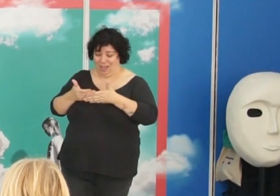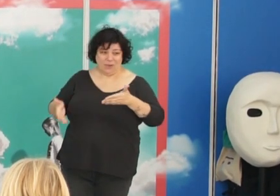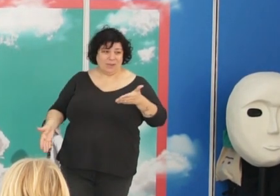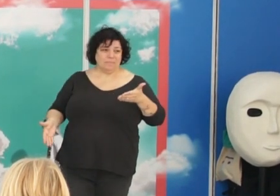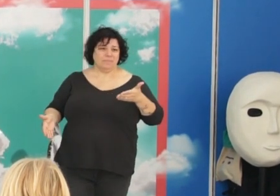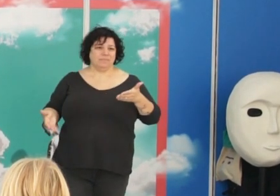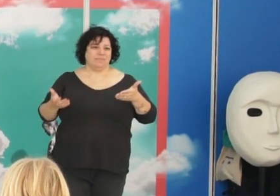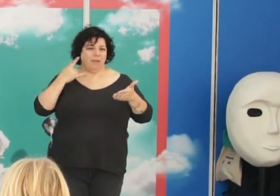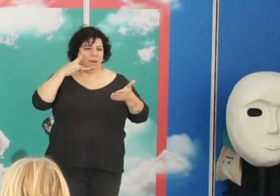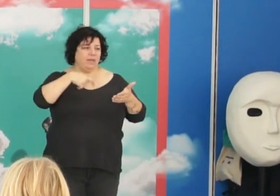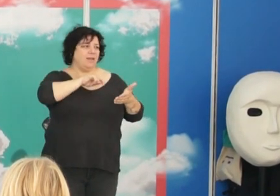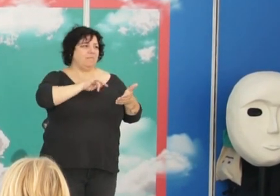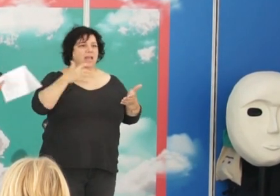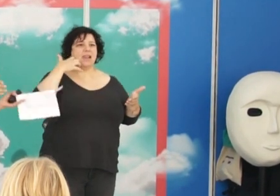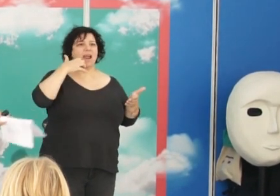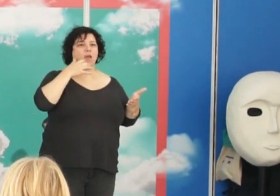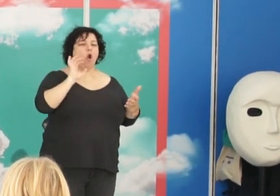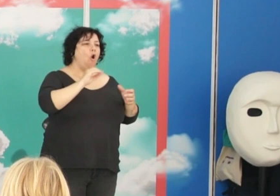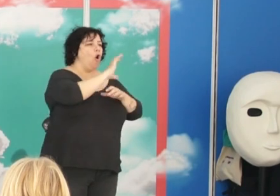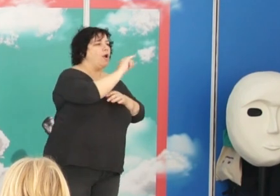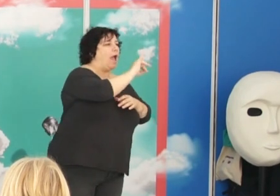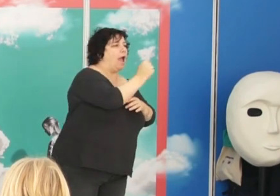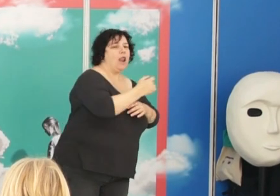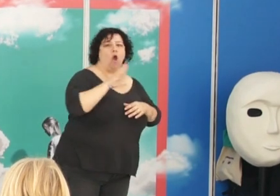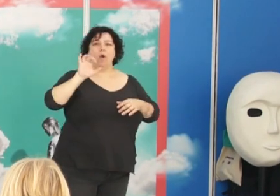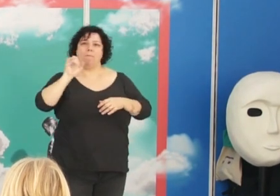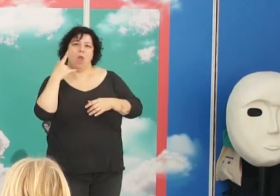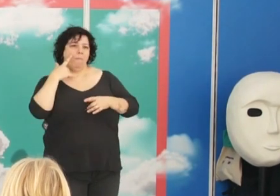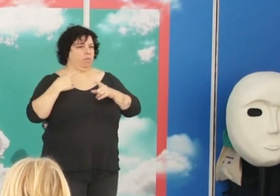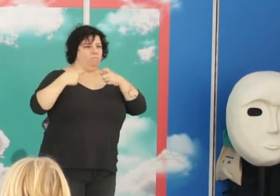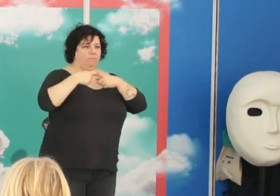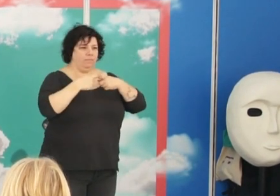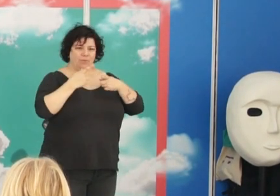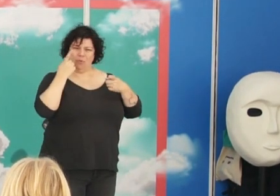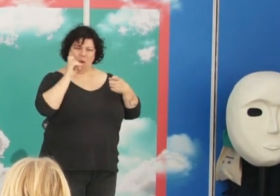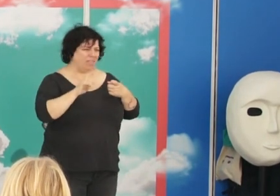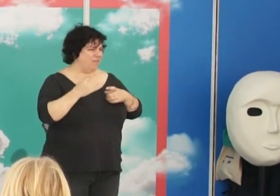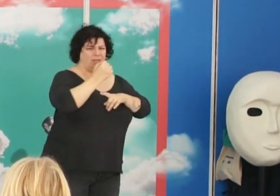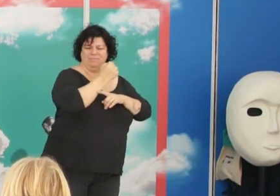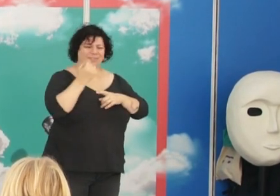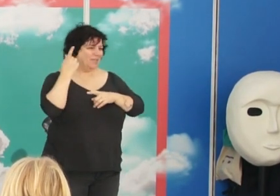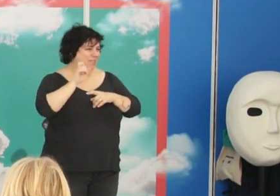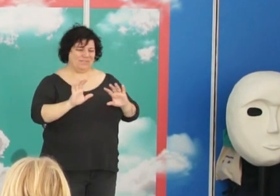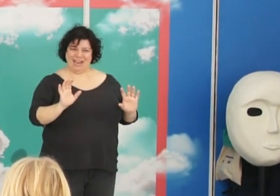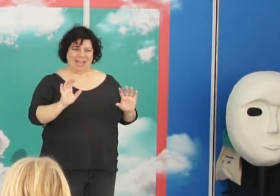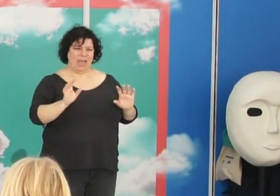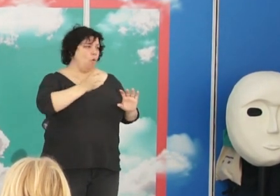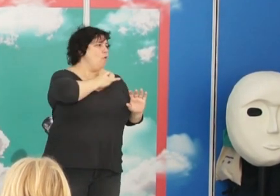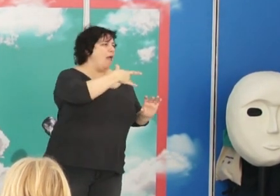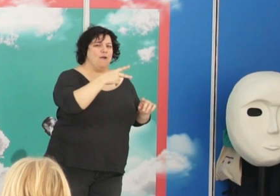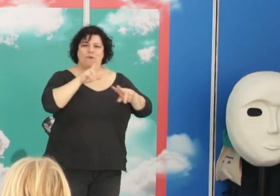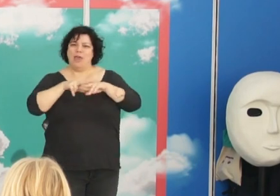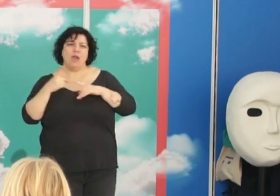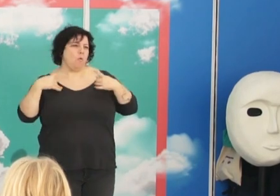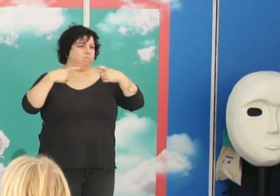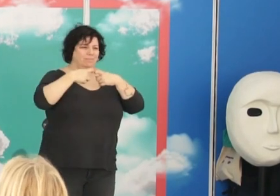es raro en este país. O eres de Cajal o eres de Pío. Bueno, pues no, no hace falta posicionarse. Ni todo es blanco, ni todo es